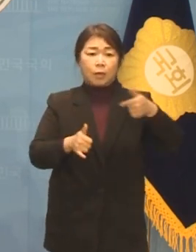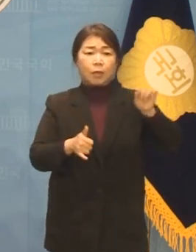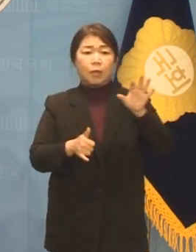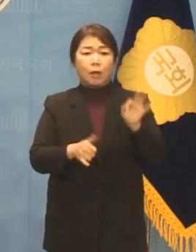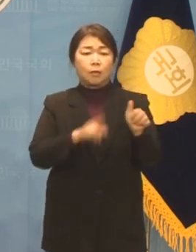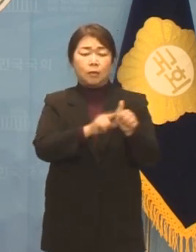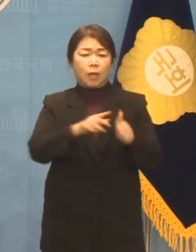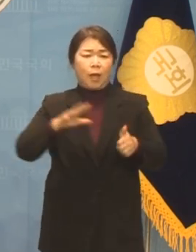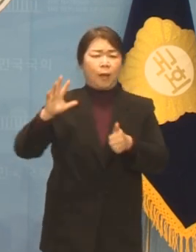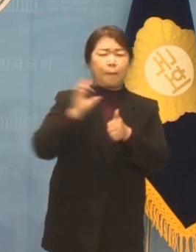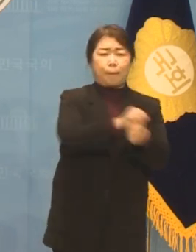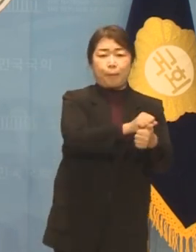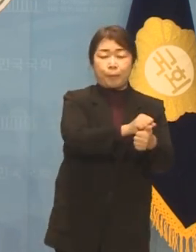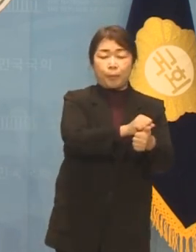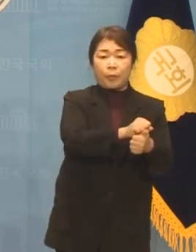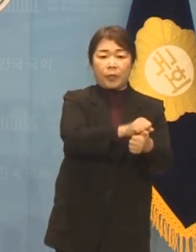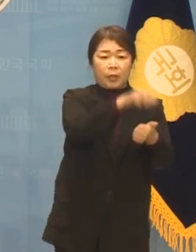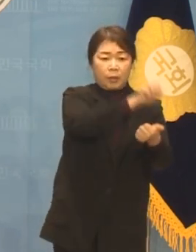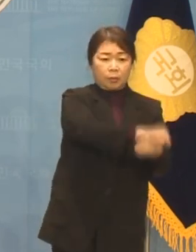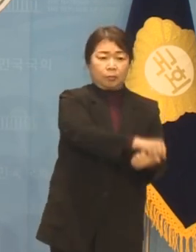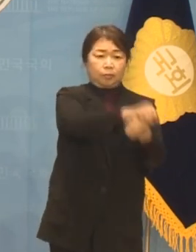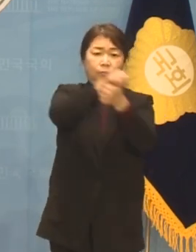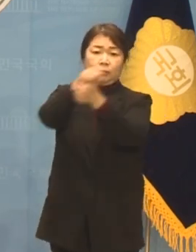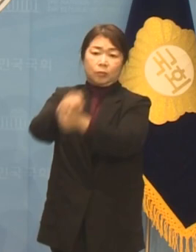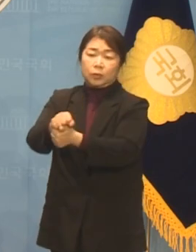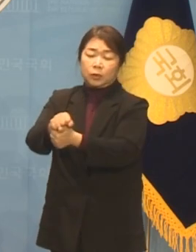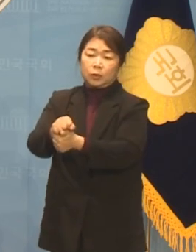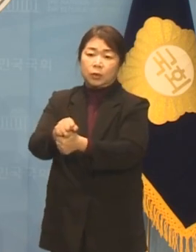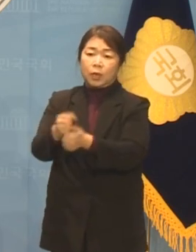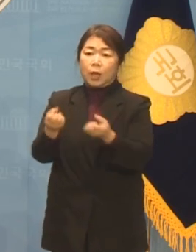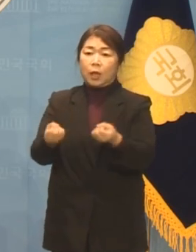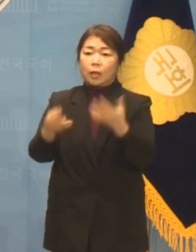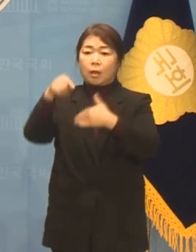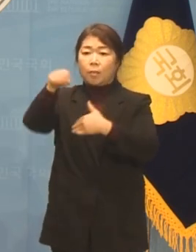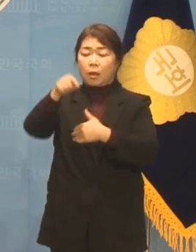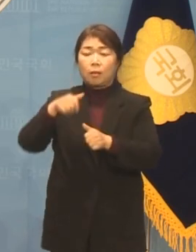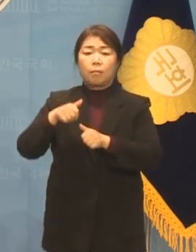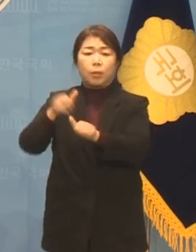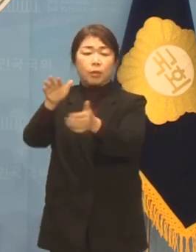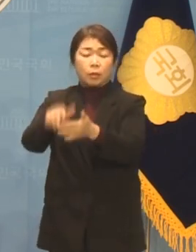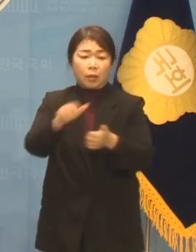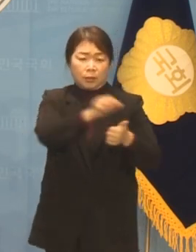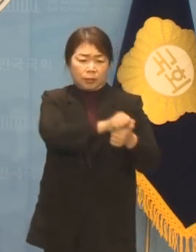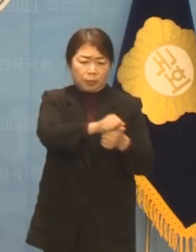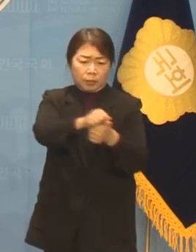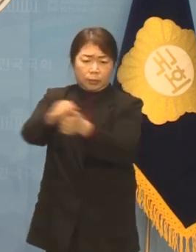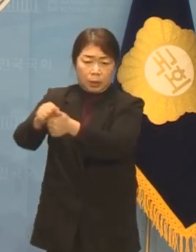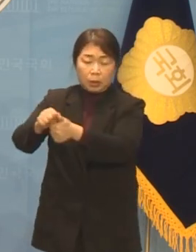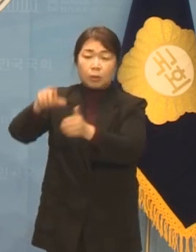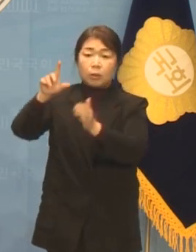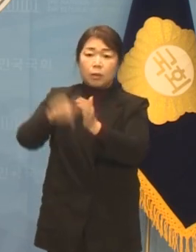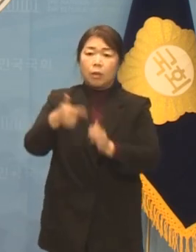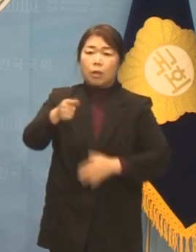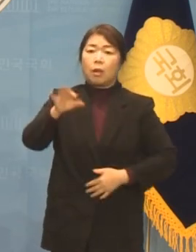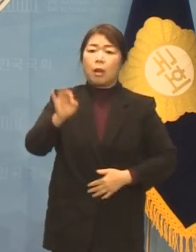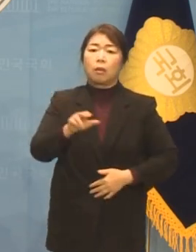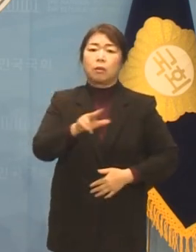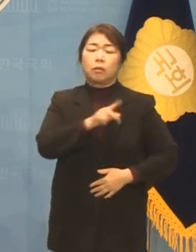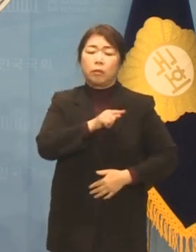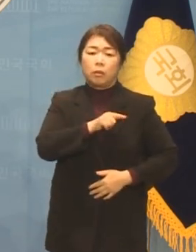제압하고 행사장 밖으로 내쫓았습니다. 끌려나가는 도중에 강 의원은